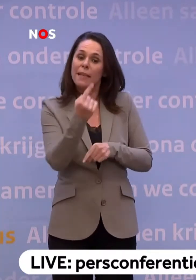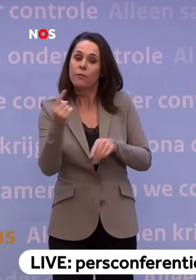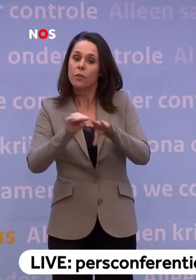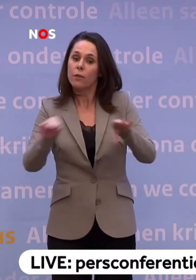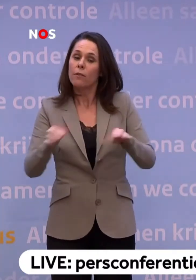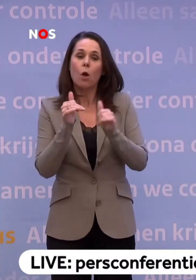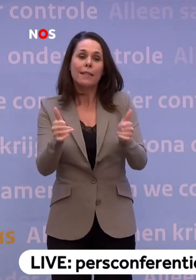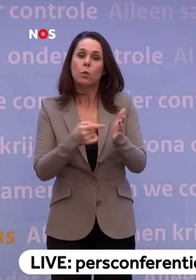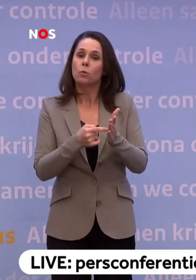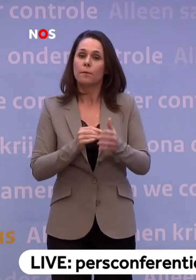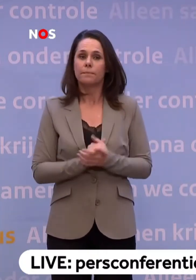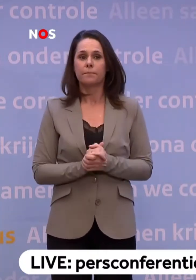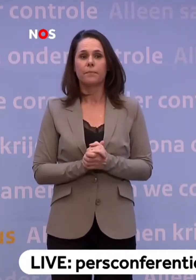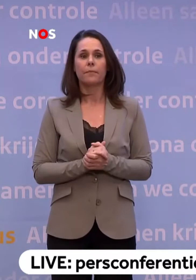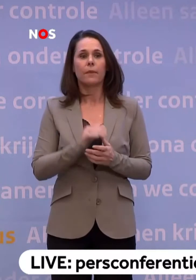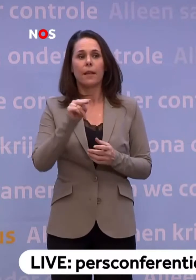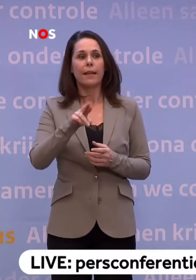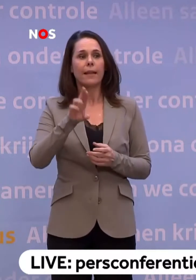niet goed te gebruiken. Helder. Elr School.